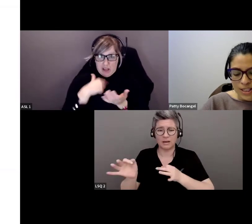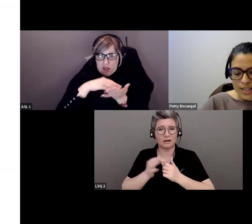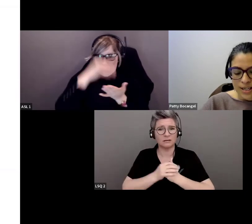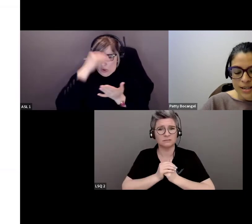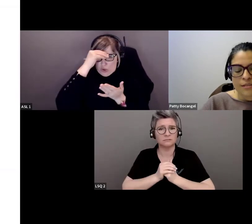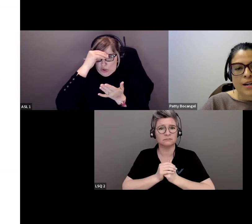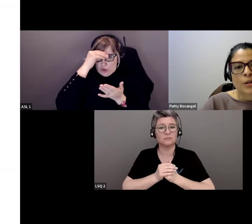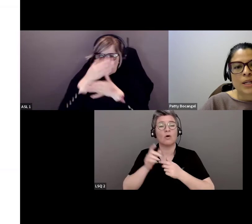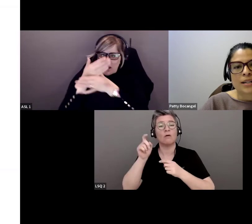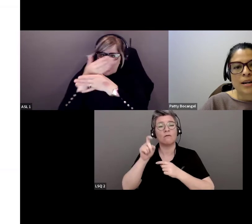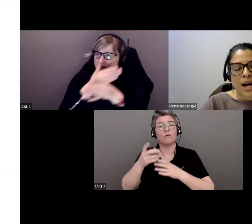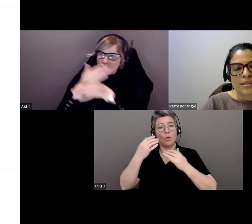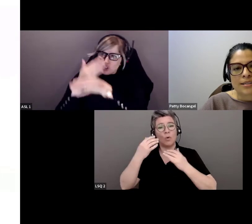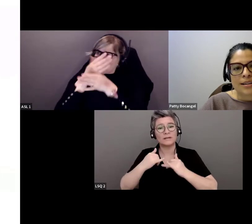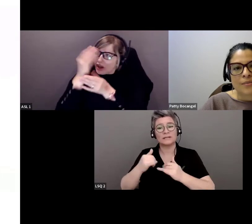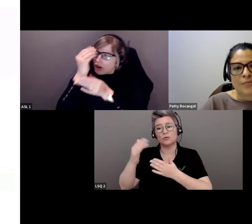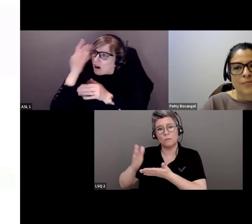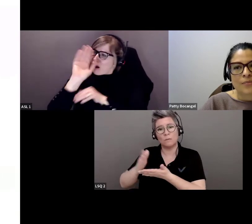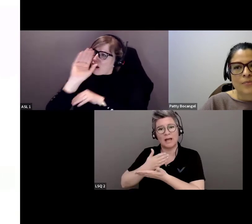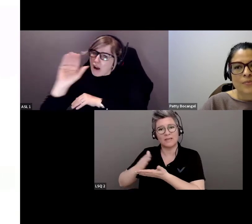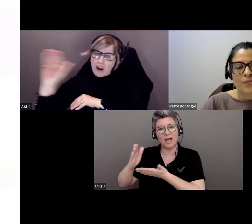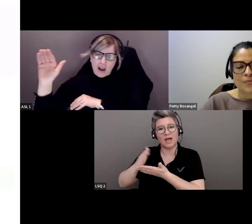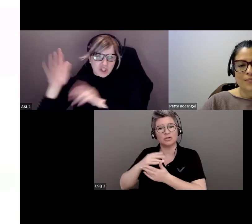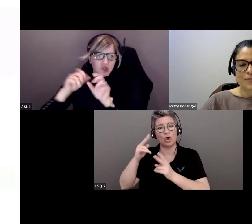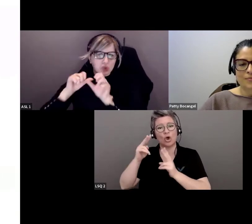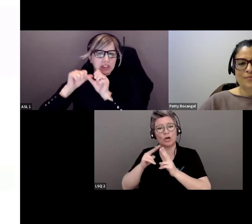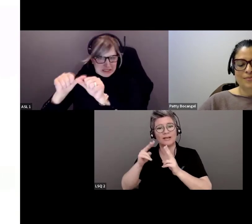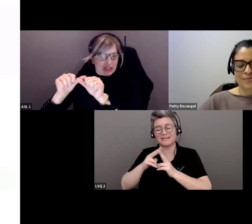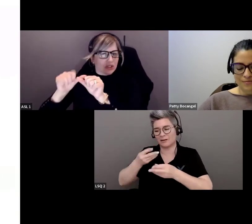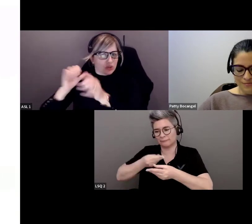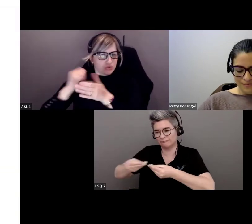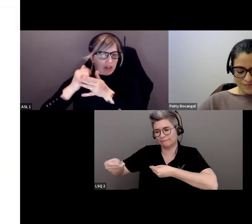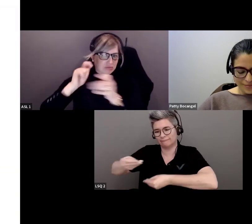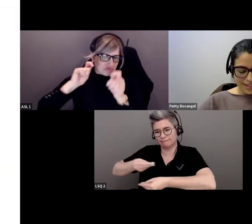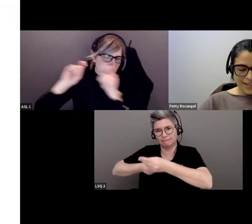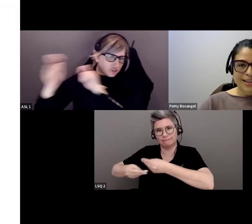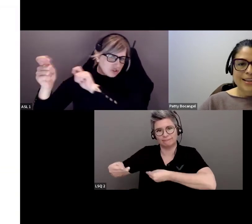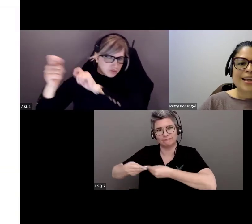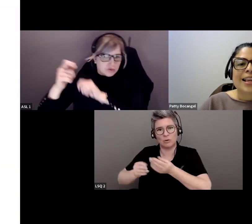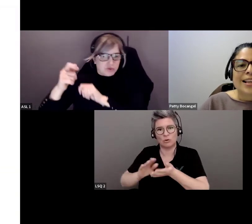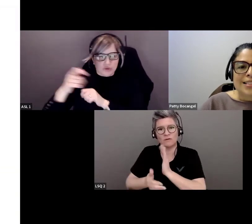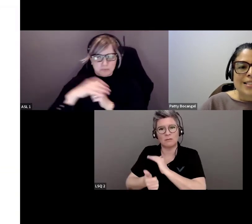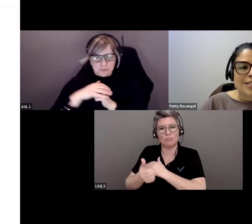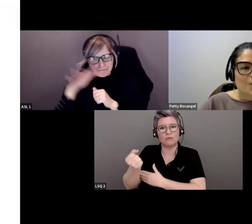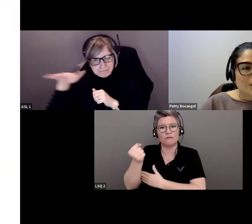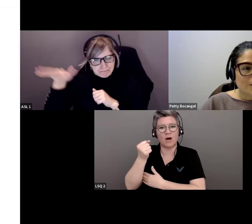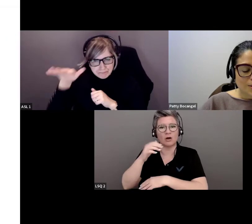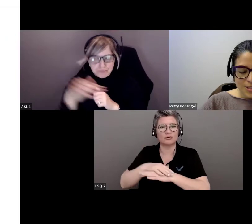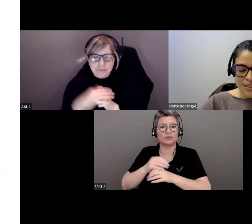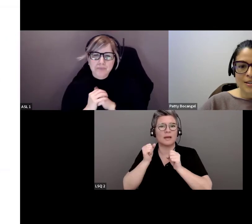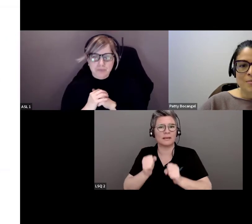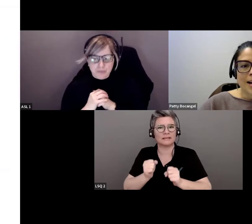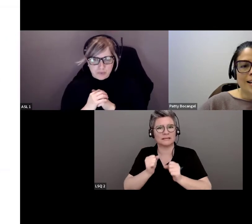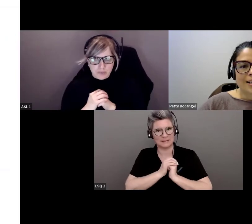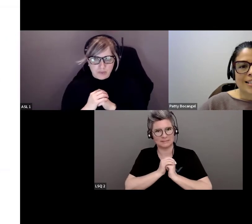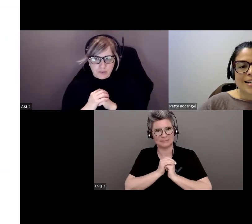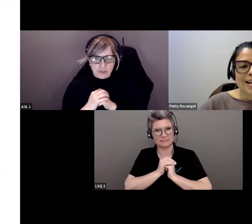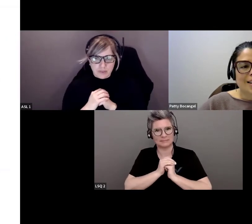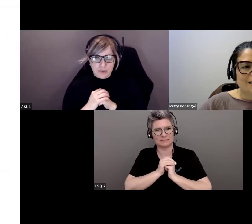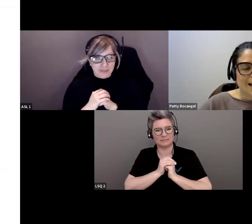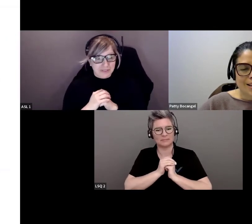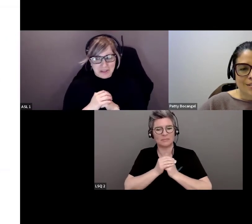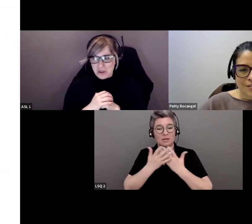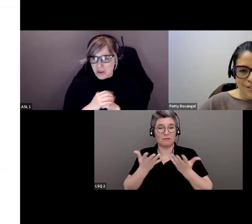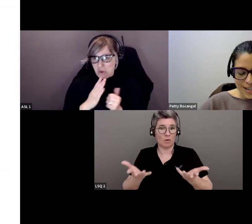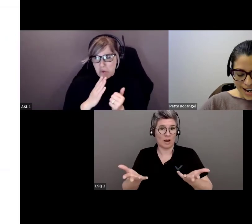Continuer de partager vos connaissances et de contribuer au renforcement des capacités. Alors,